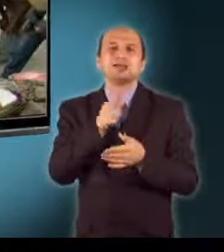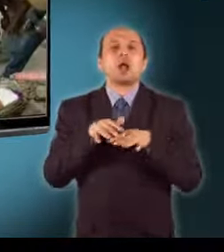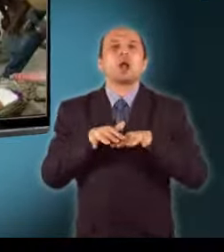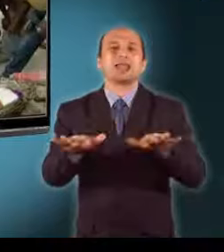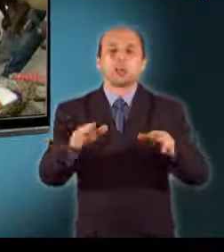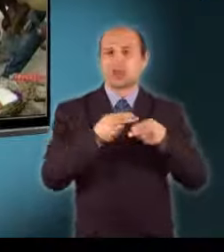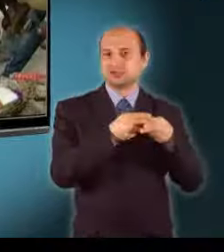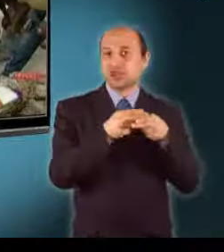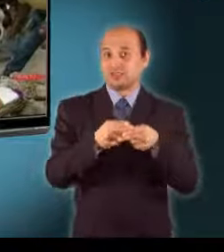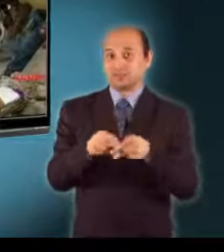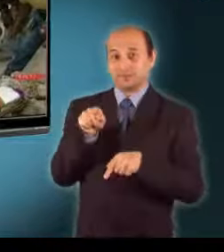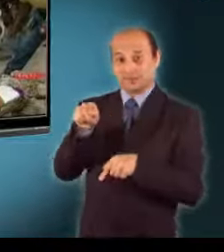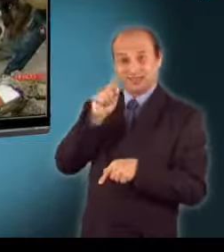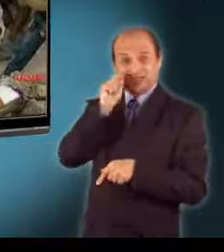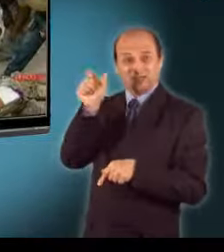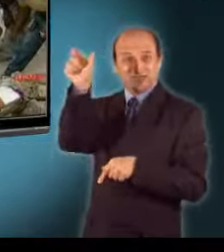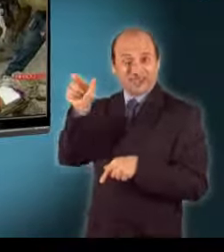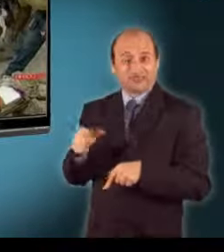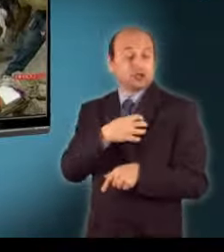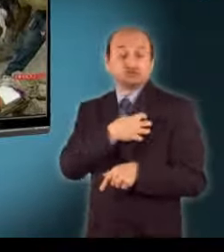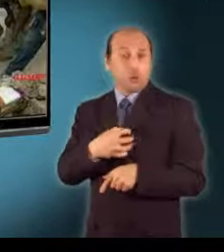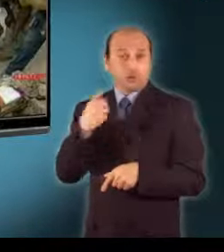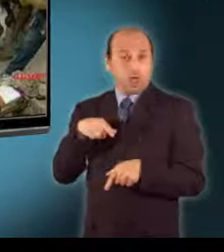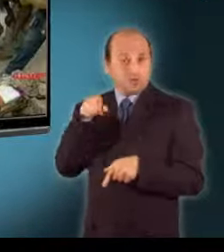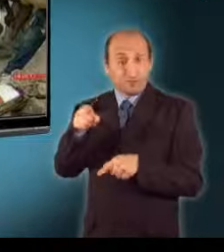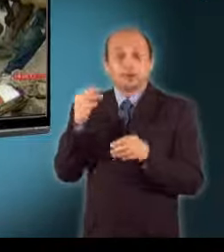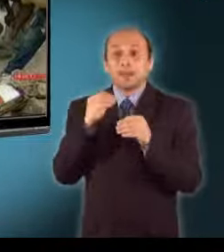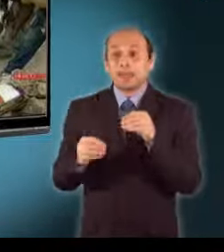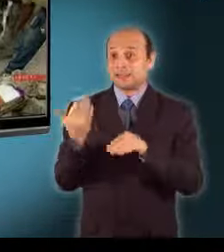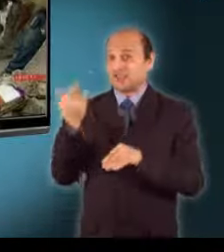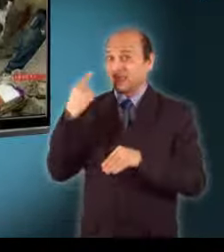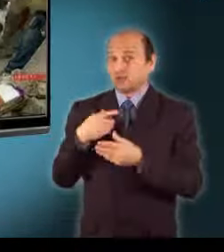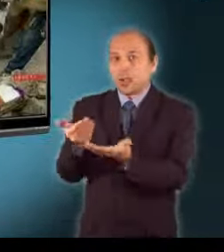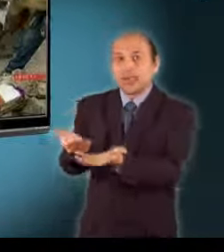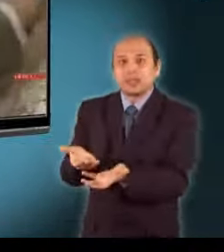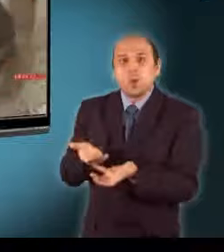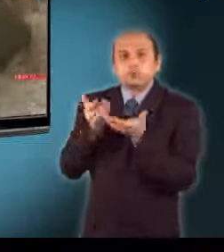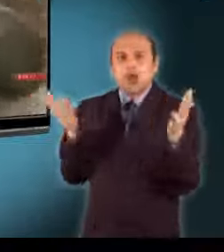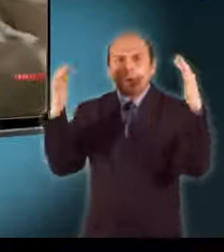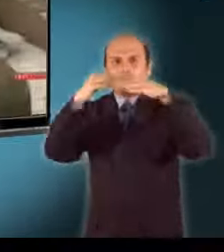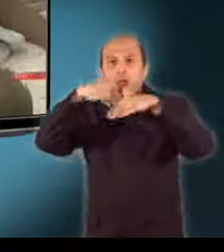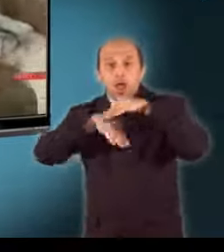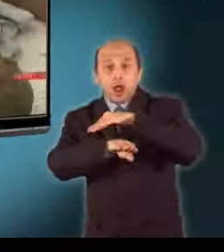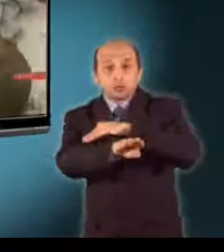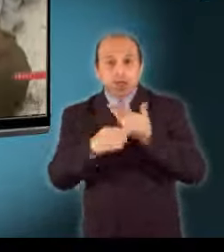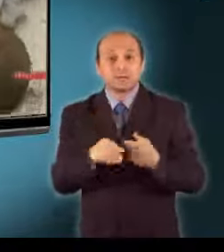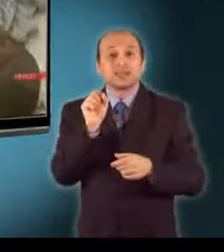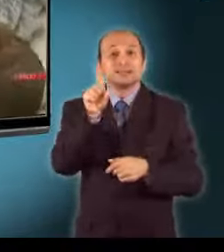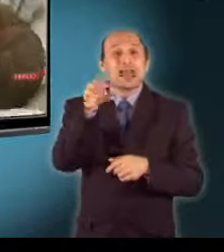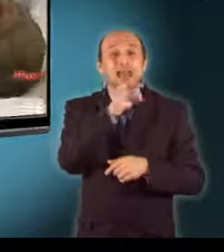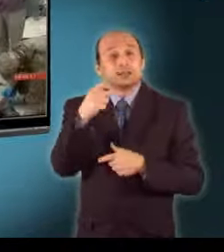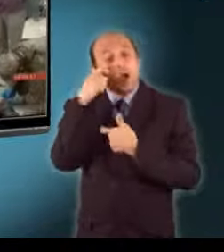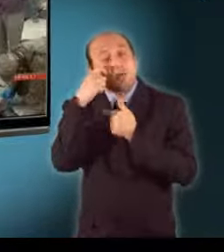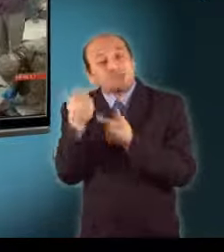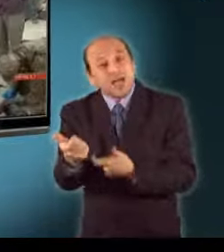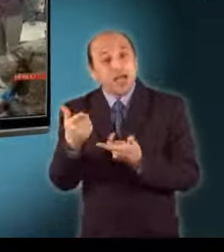Megdöbben katonák vették körül ezt a férfit, akit percekkel korábban húztak ki a romok alól. 12 napig feküdte egy összedőlt